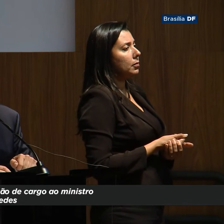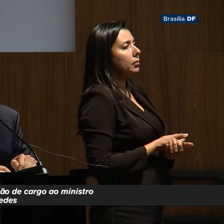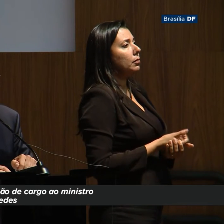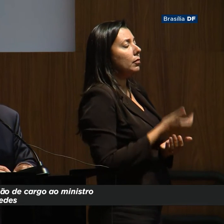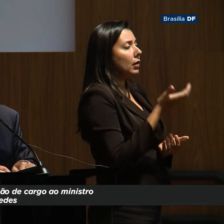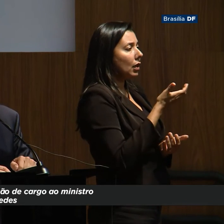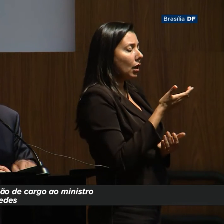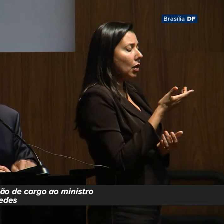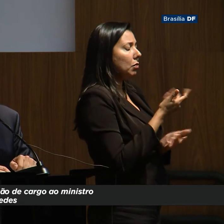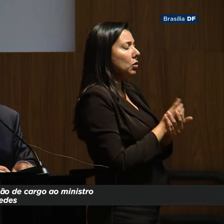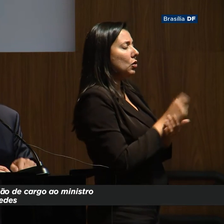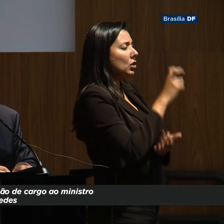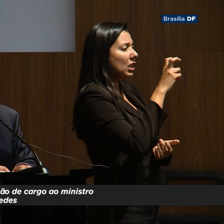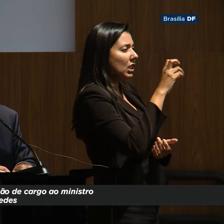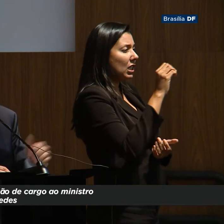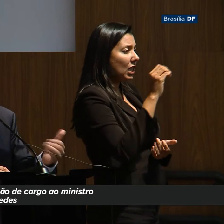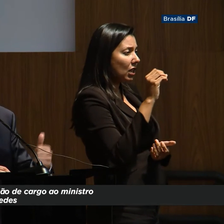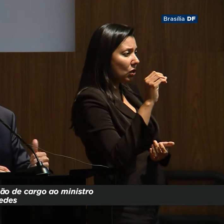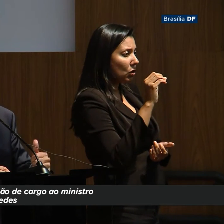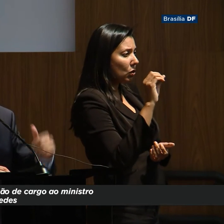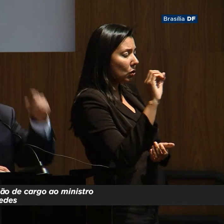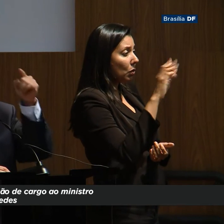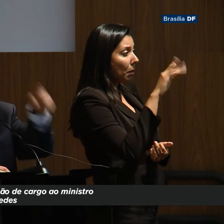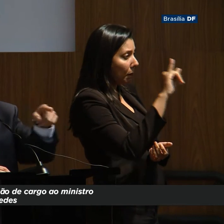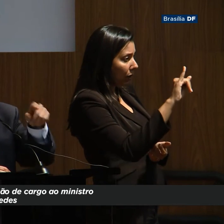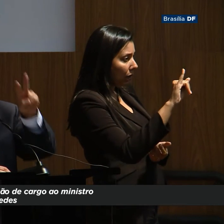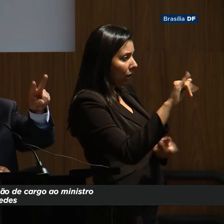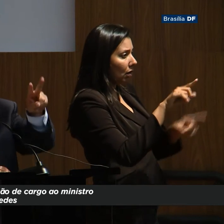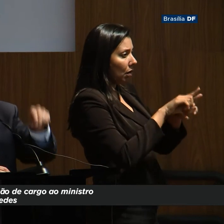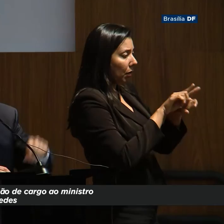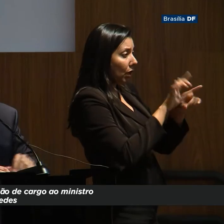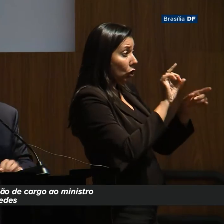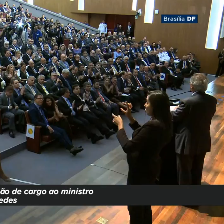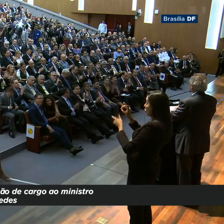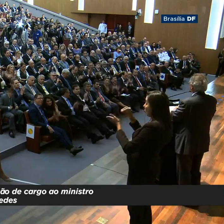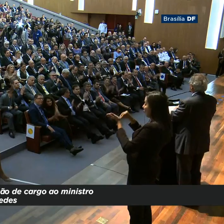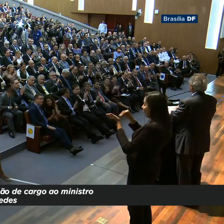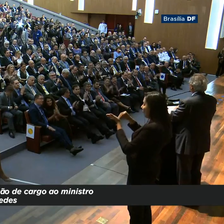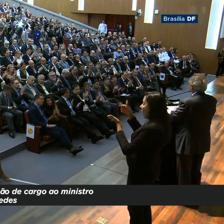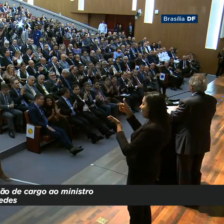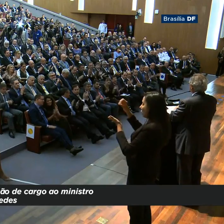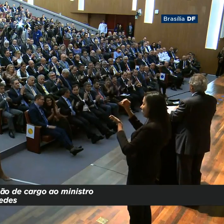queremos os 500 e poucos bilhões que foram dados, 300 já voltaram, só faltam 200.